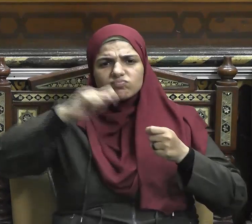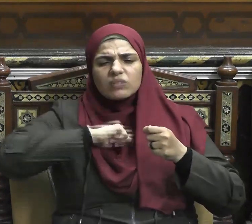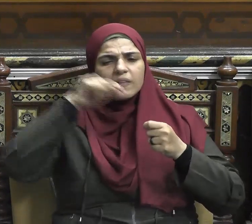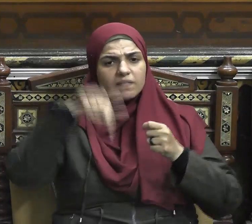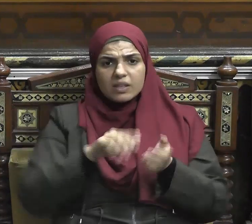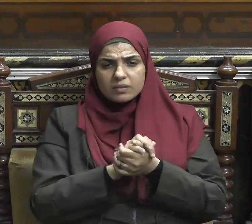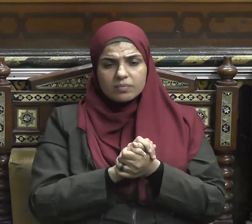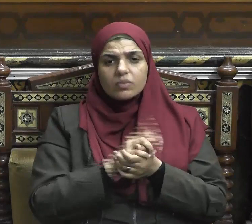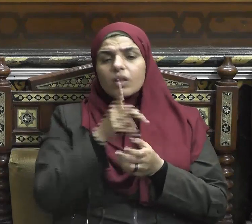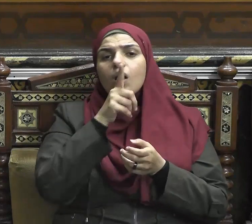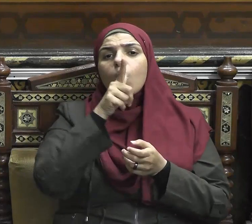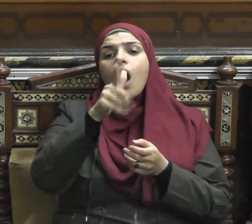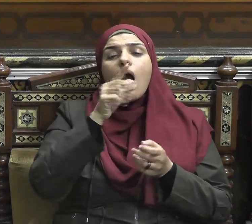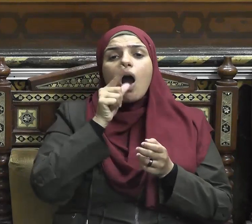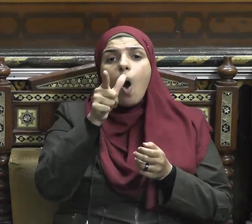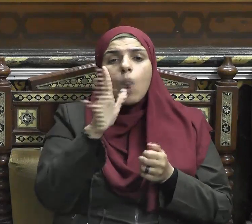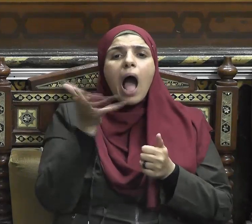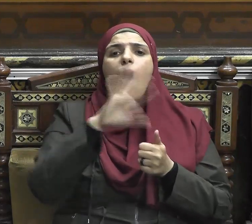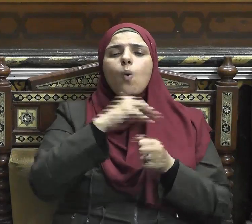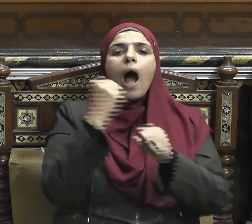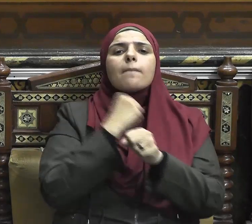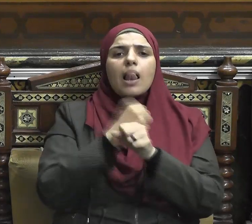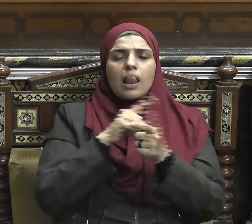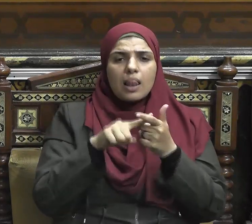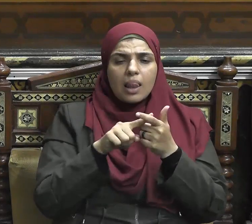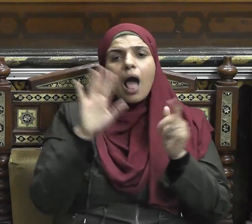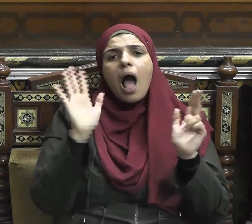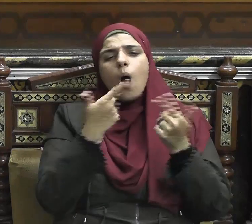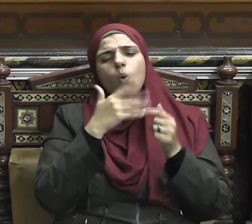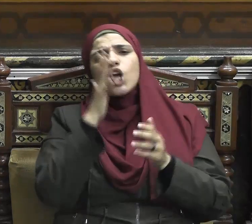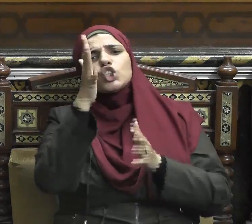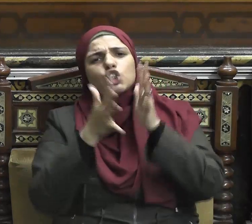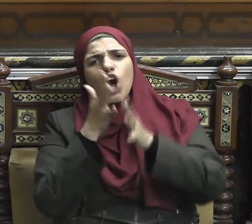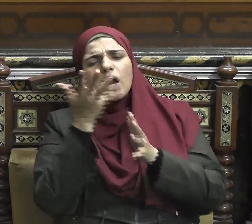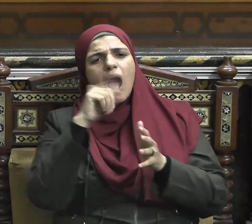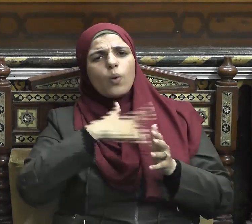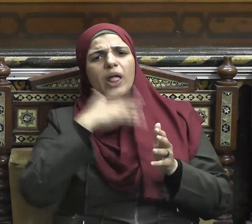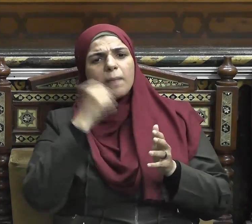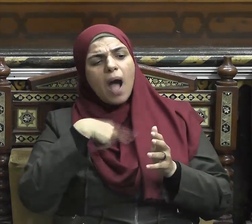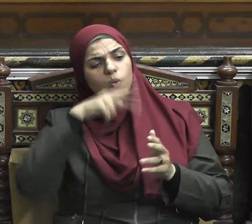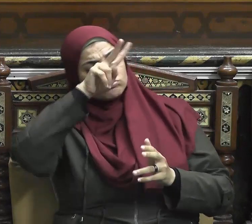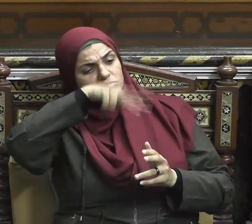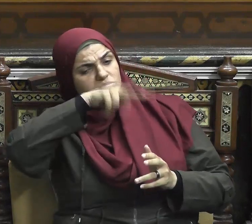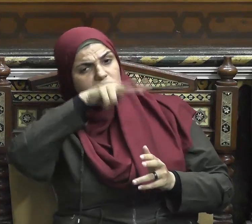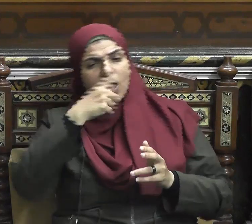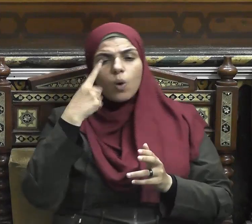يحفظ للإنسان كرامته فينهى عن الغيبة والنميمة